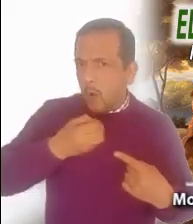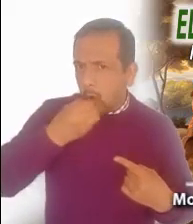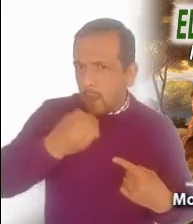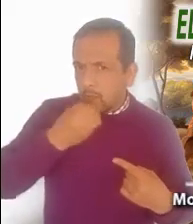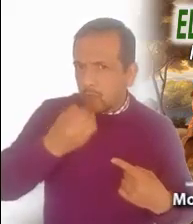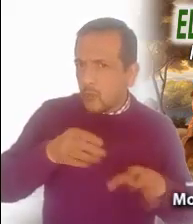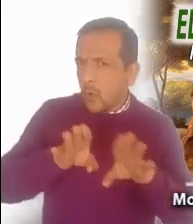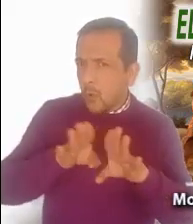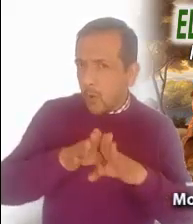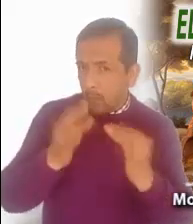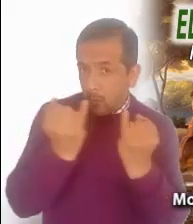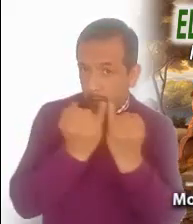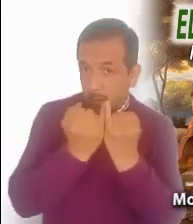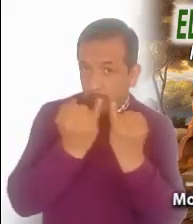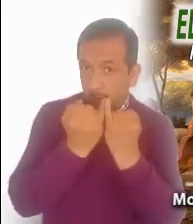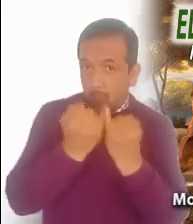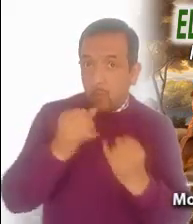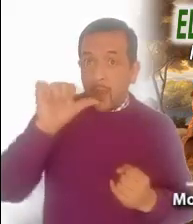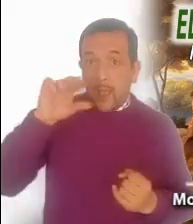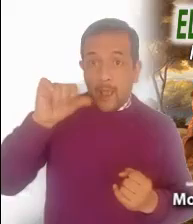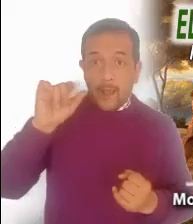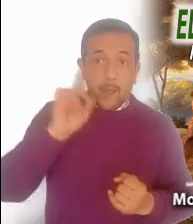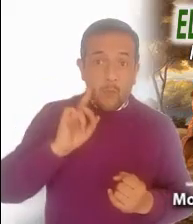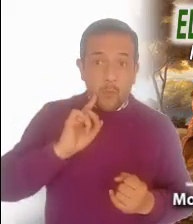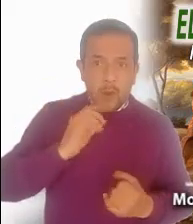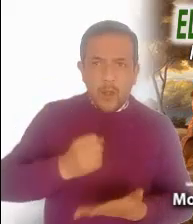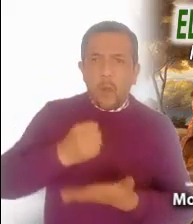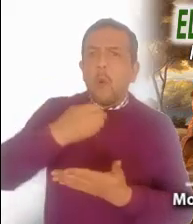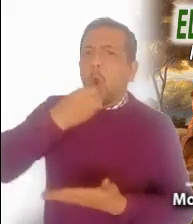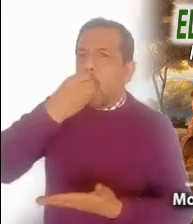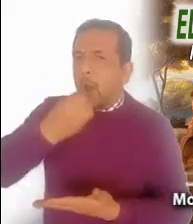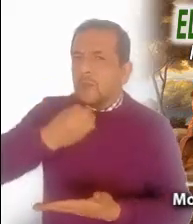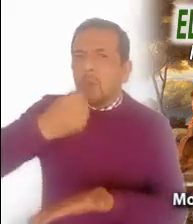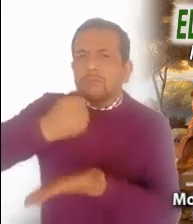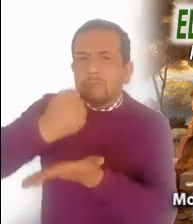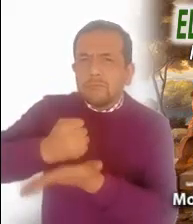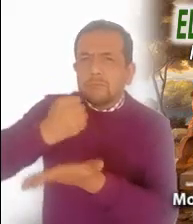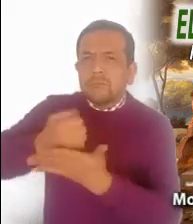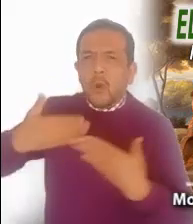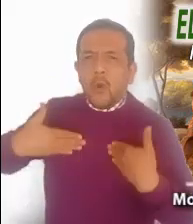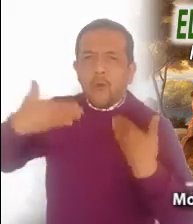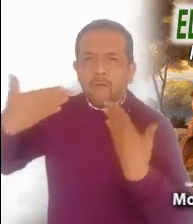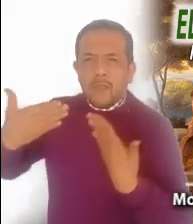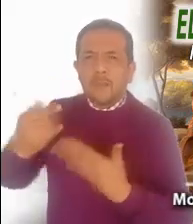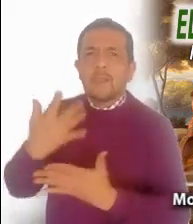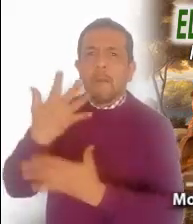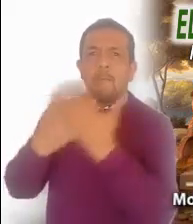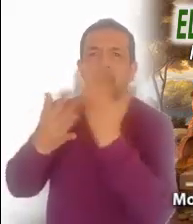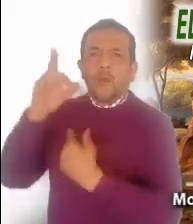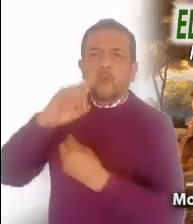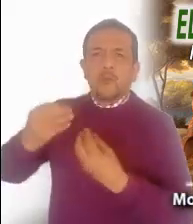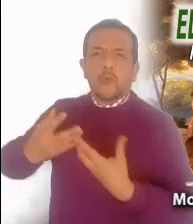parece a la de Ana? ¿Con insistencia, con confianza, poniéndonos en manos del Señor?